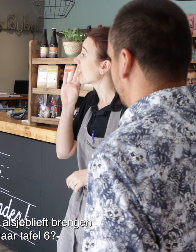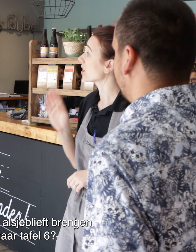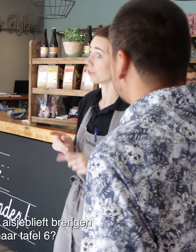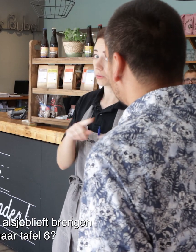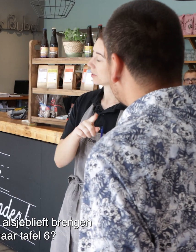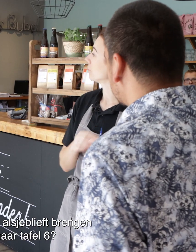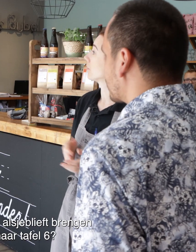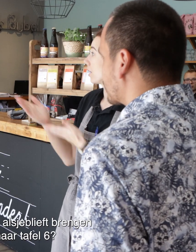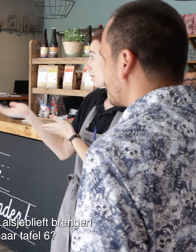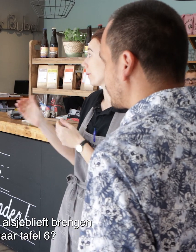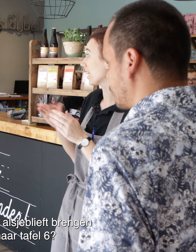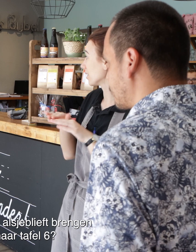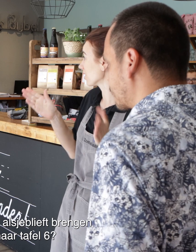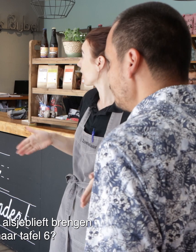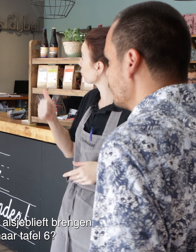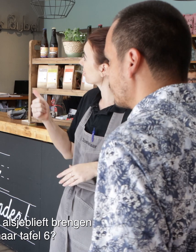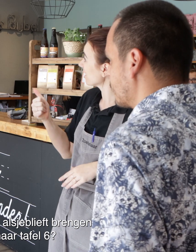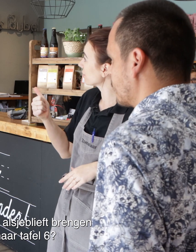Wil jij alsjeblieft brengen naar tafel zes?